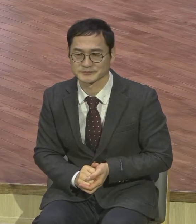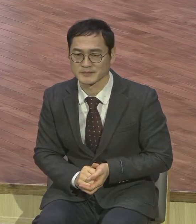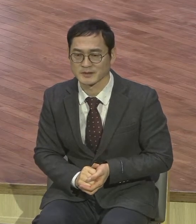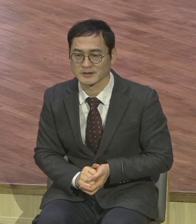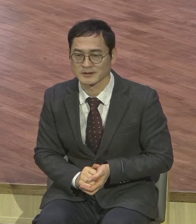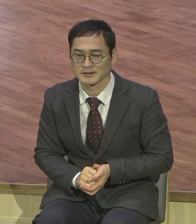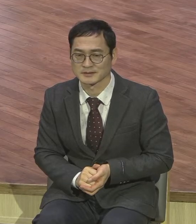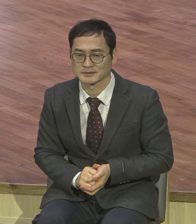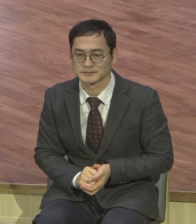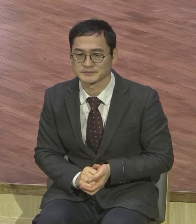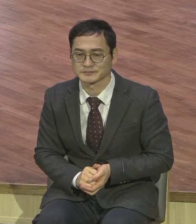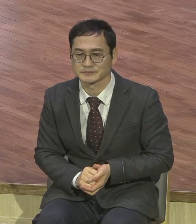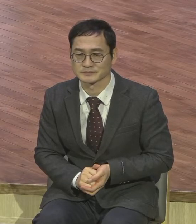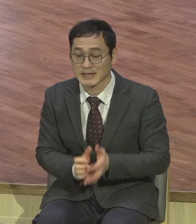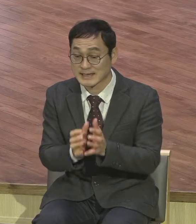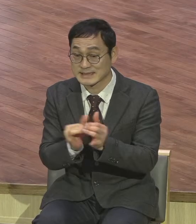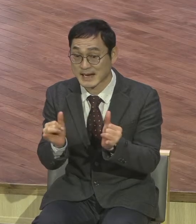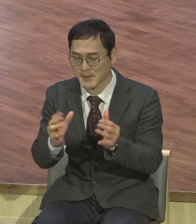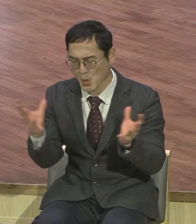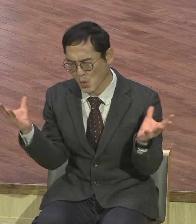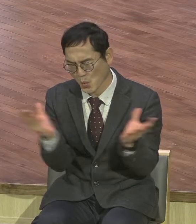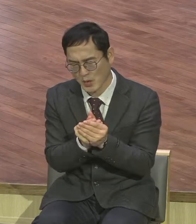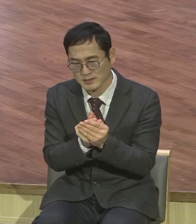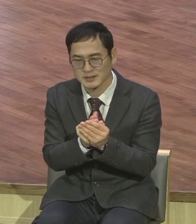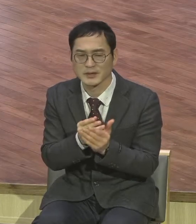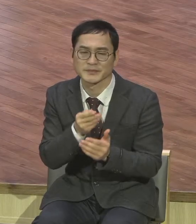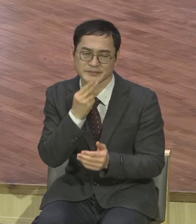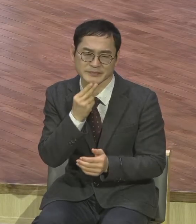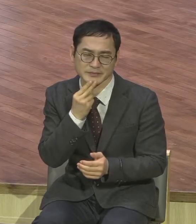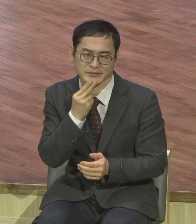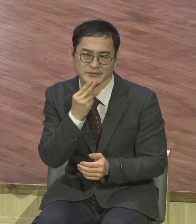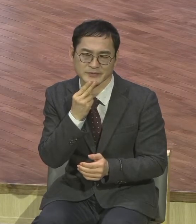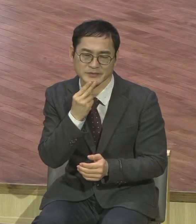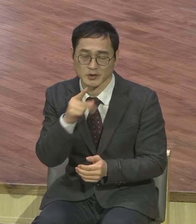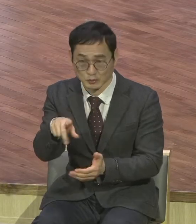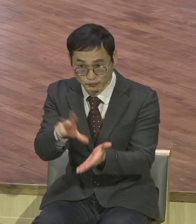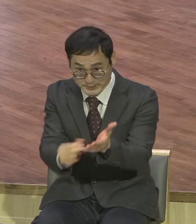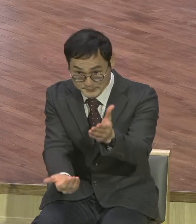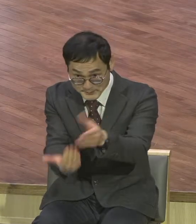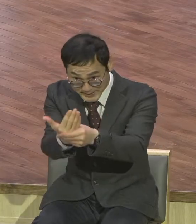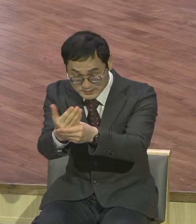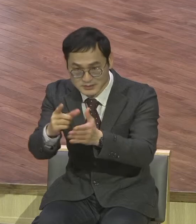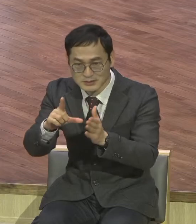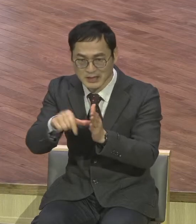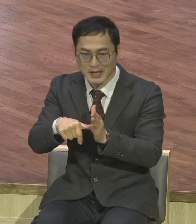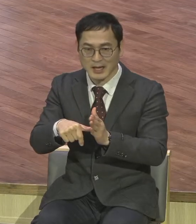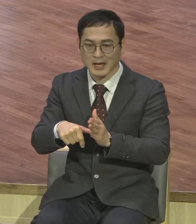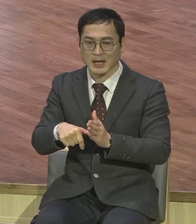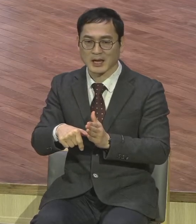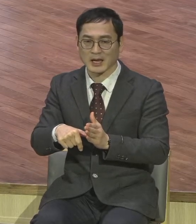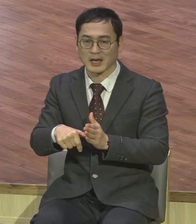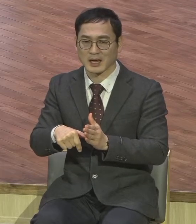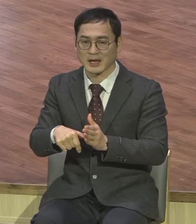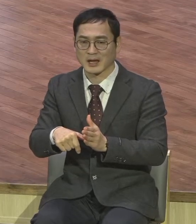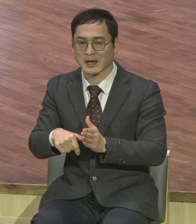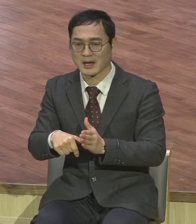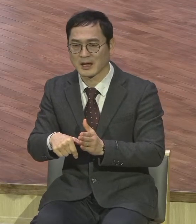불완전한 인간은요. 문제와 어떤 사건 이것이 닥쳐버리면 환경이 이상한 어려움을 와버리면